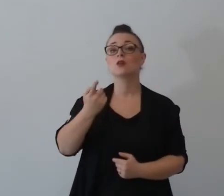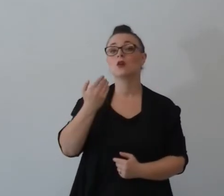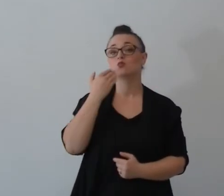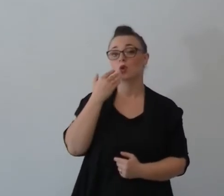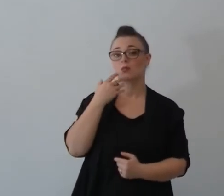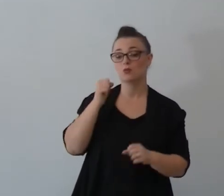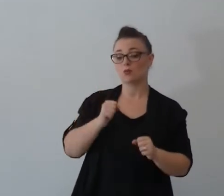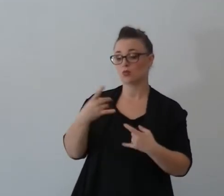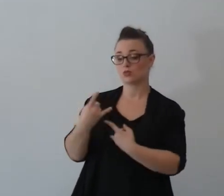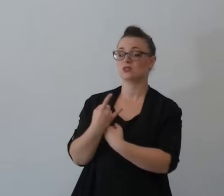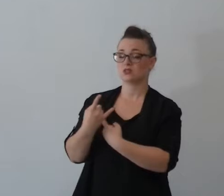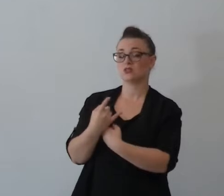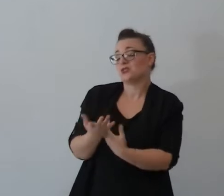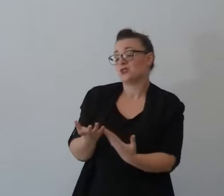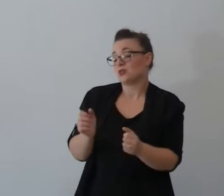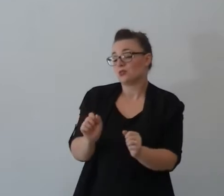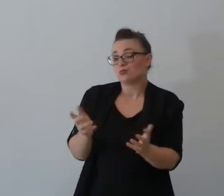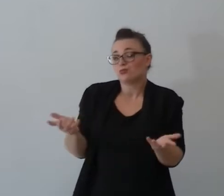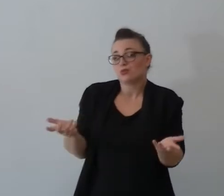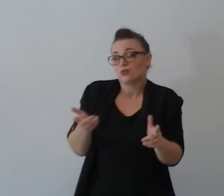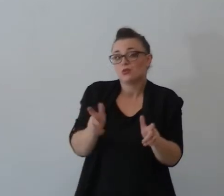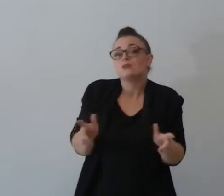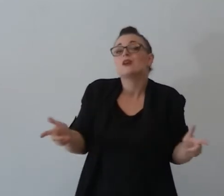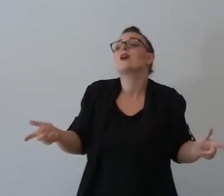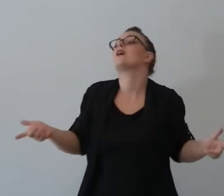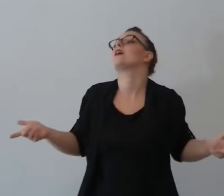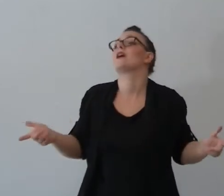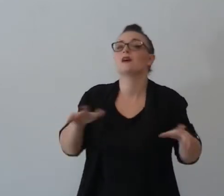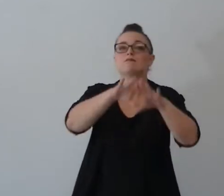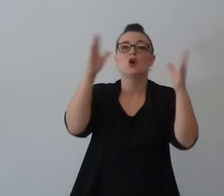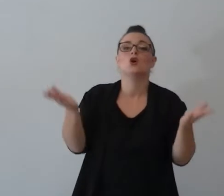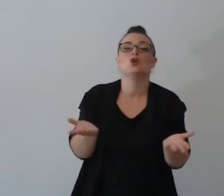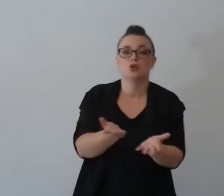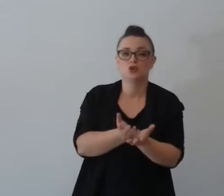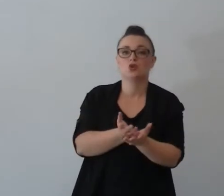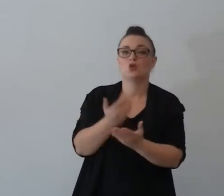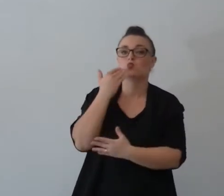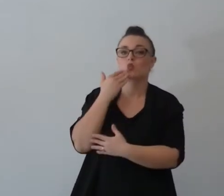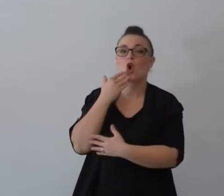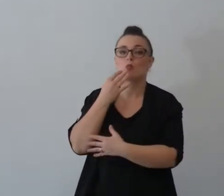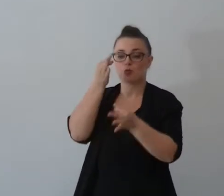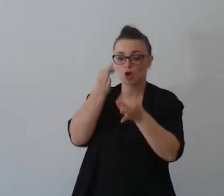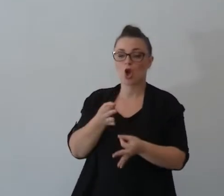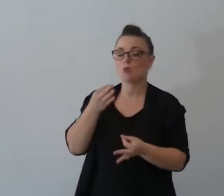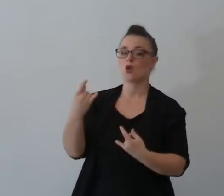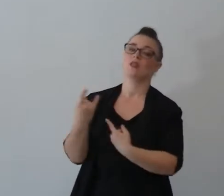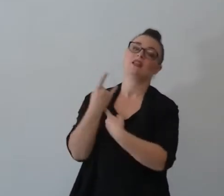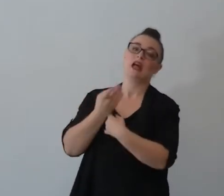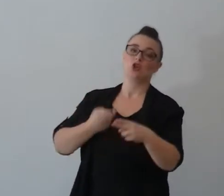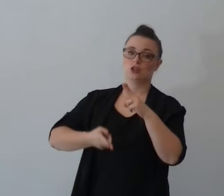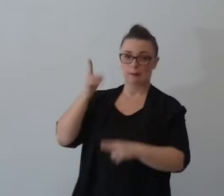mondo esterno perché purtroppo noi vediamo tentati gli uomini sono più tentati perché la nostra la